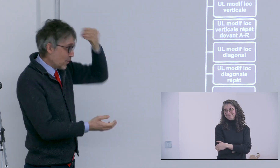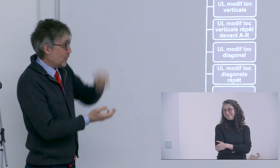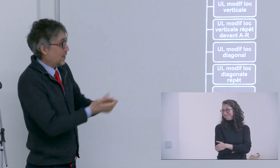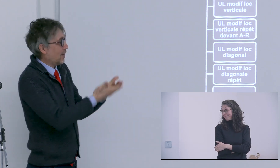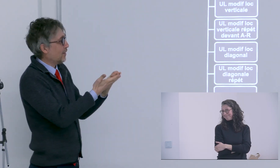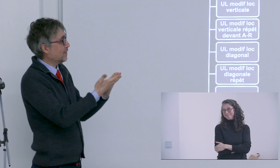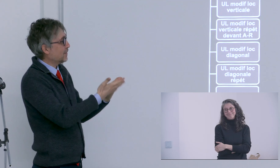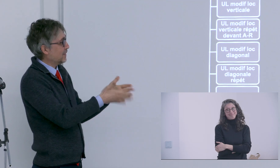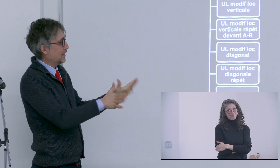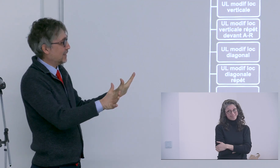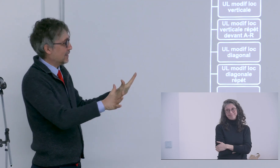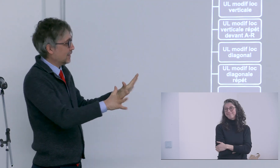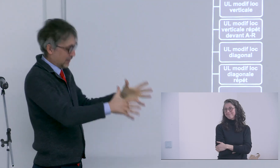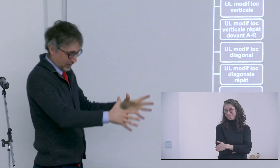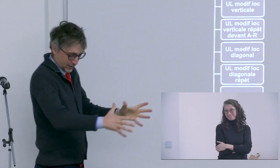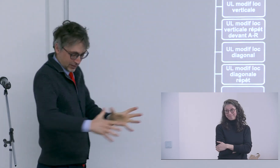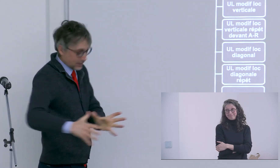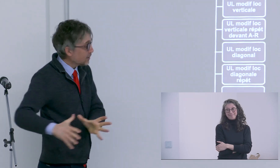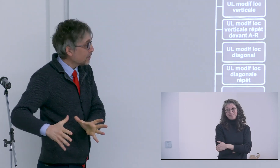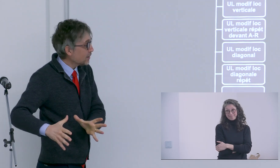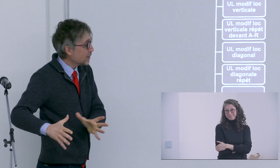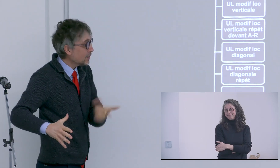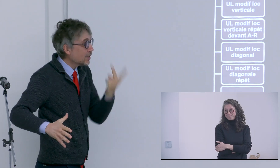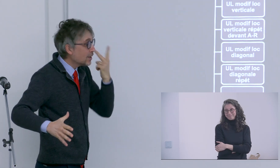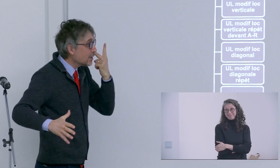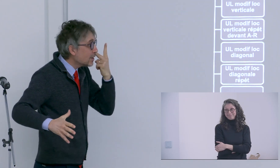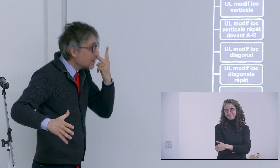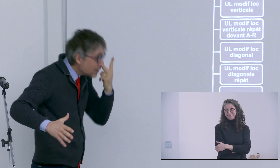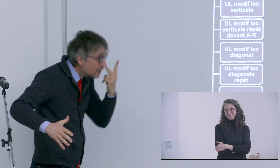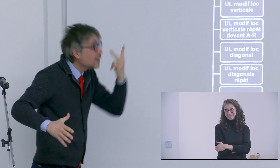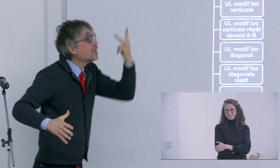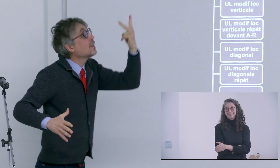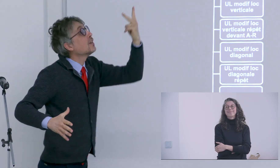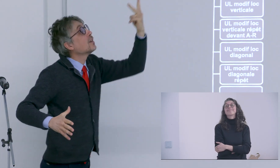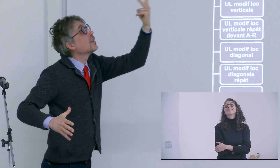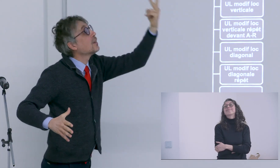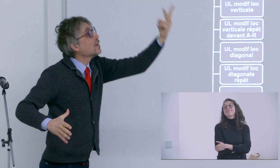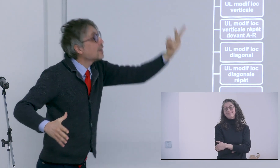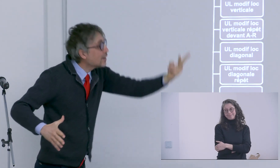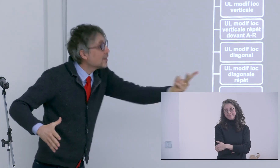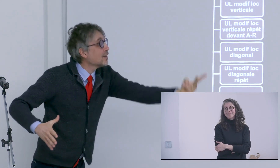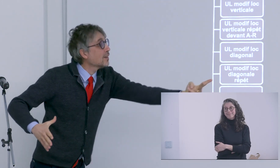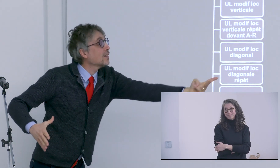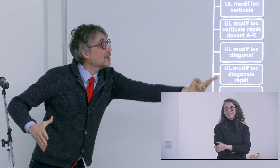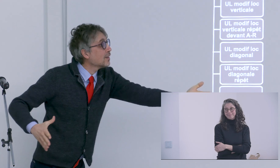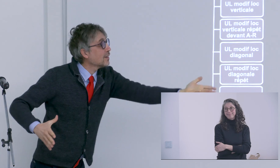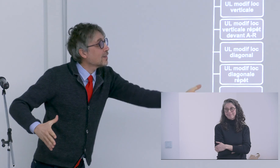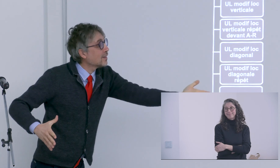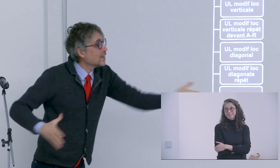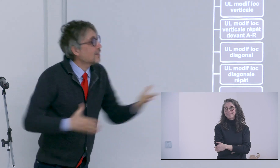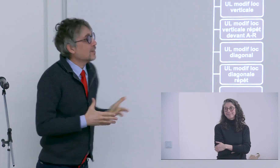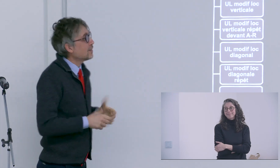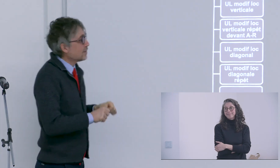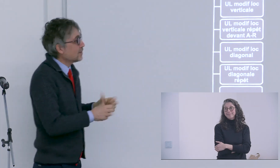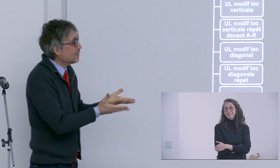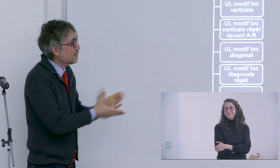vous avez fait donc votre thèse en cinq ans elle est maintenant presque derrière vous comment voyez-vous l